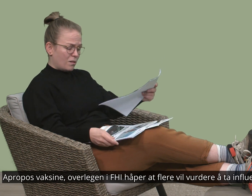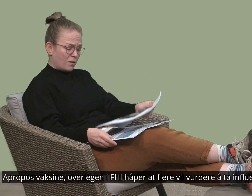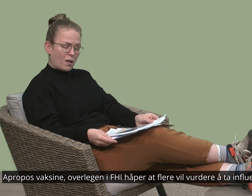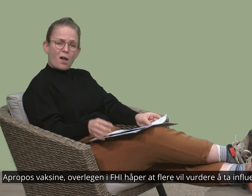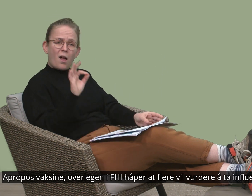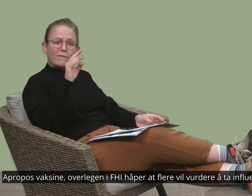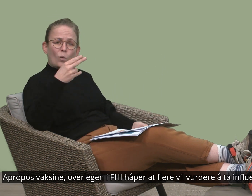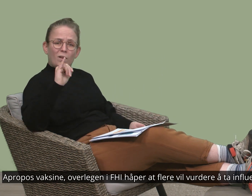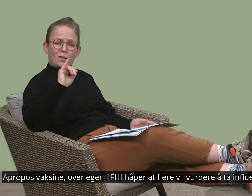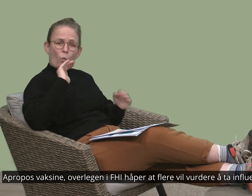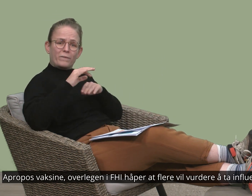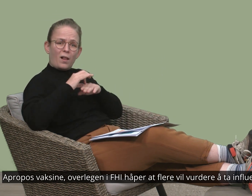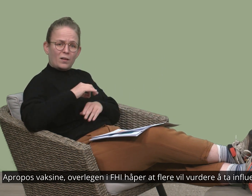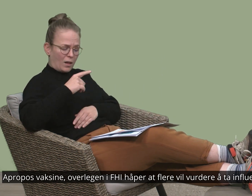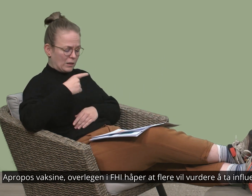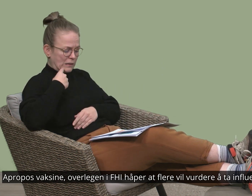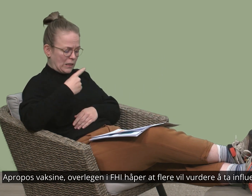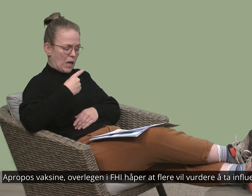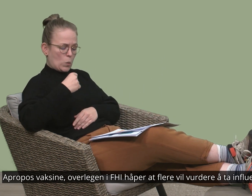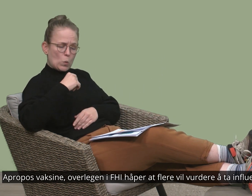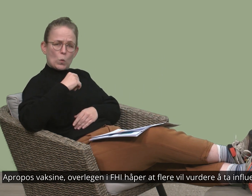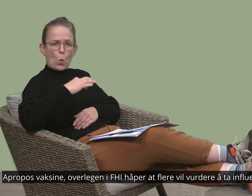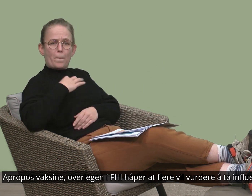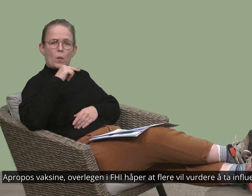Overlegen i FOI håper at flere vil vurdere å ta influensavaksinen i år.